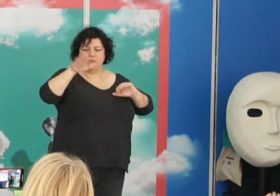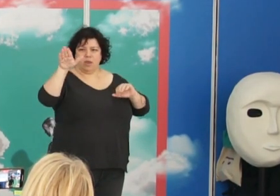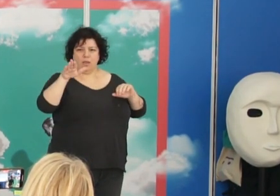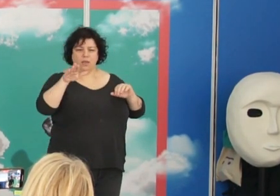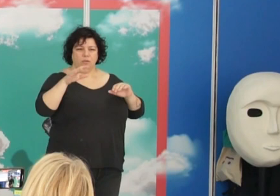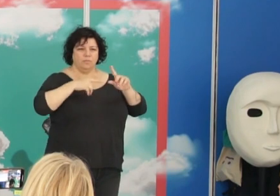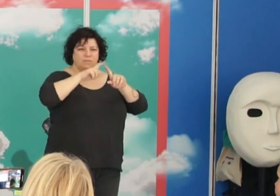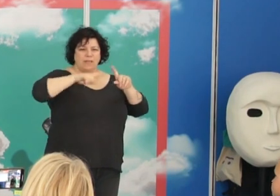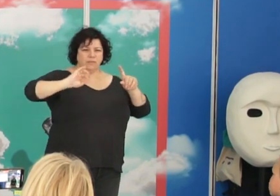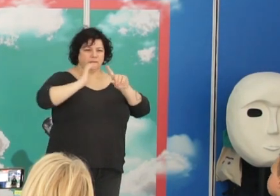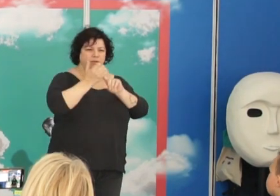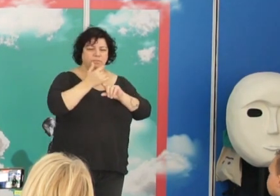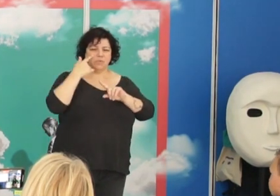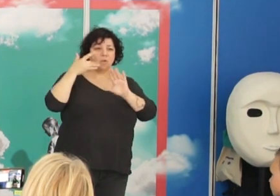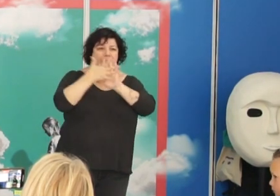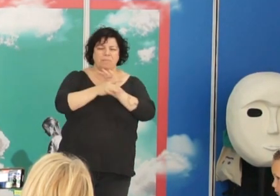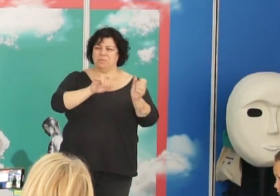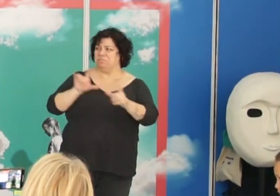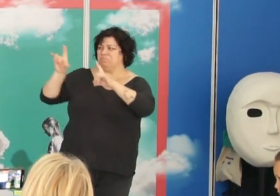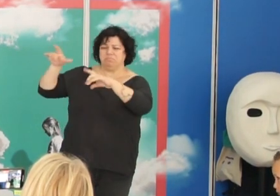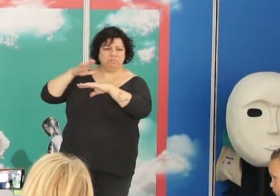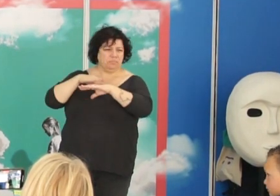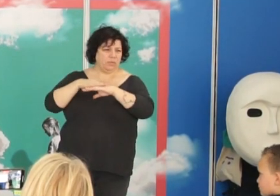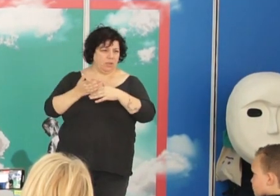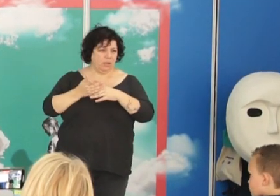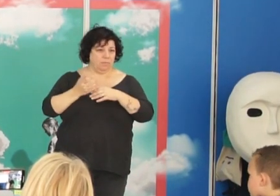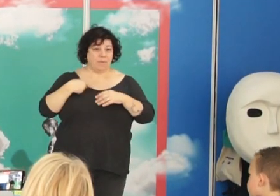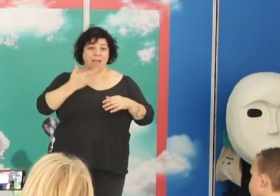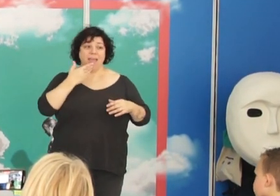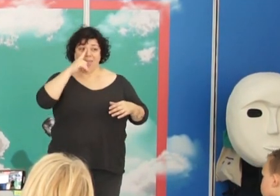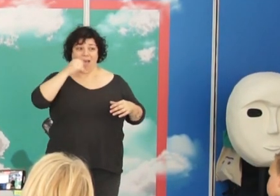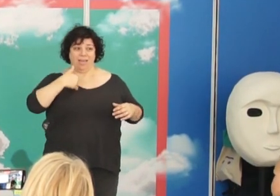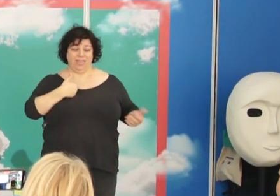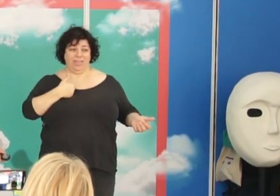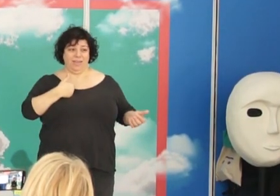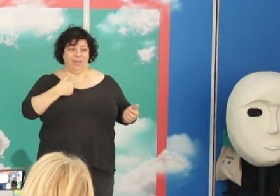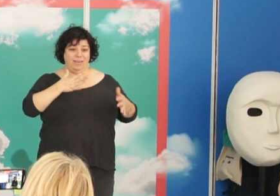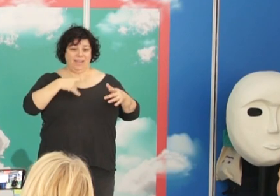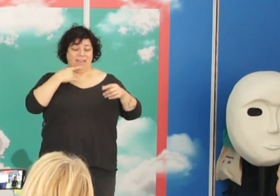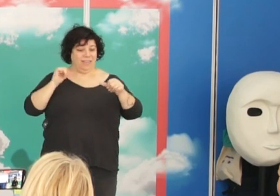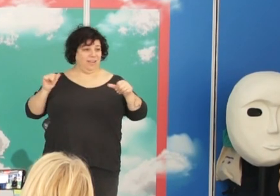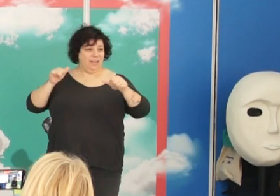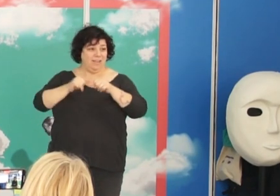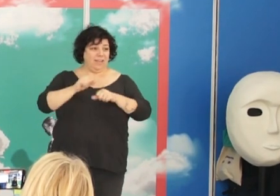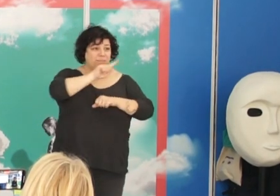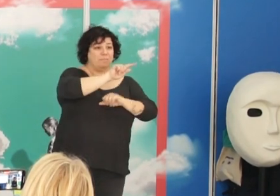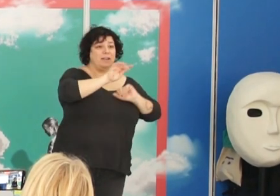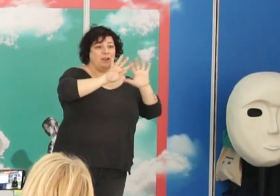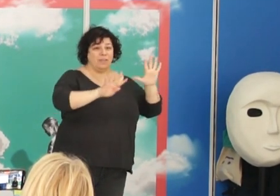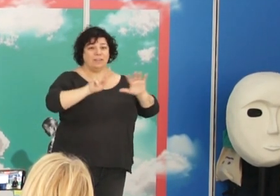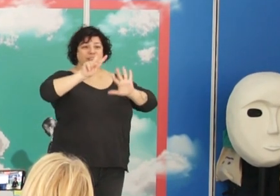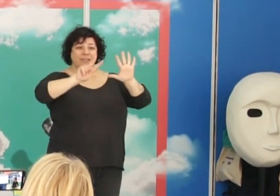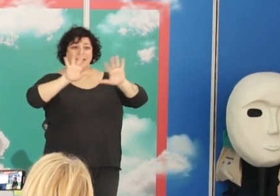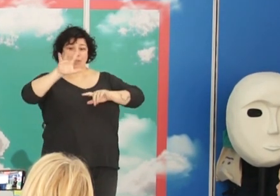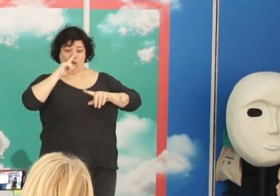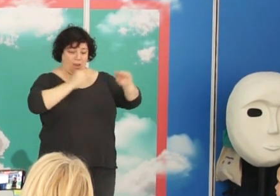esta estadística y les explico por qué la traje. Son los años que yo tengo, o es el recorrido desde el año 75 que fue el